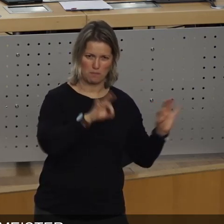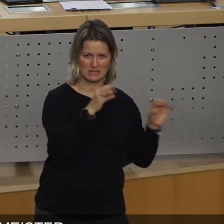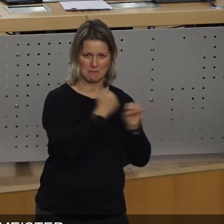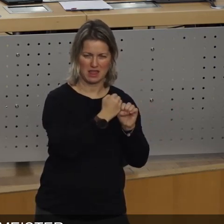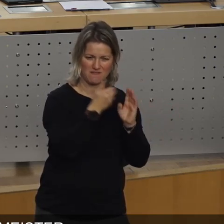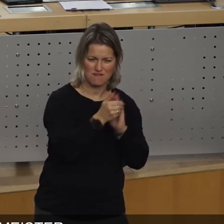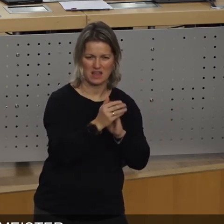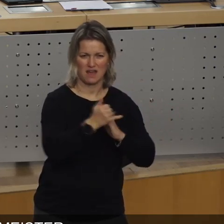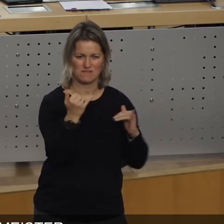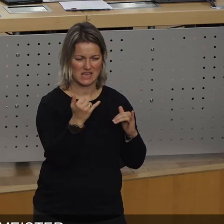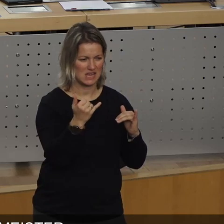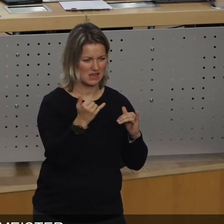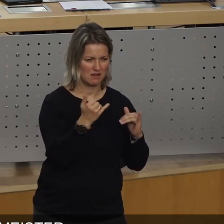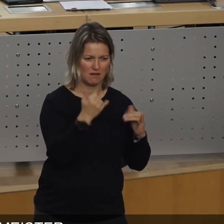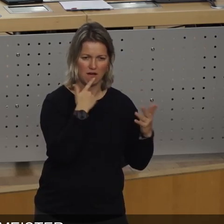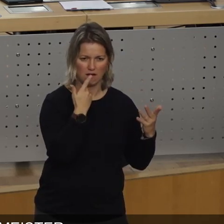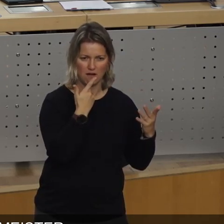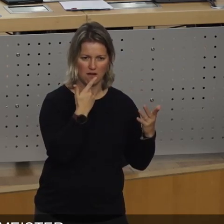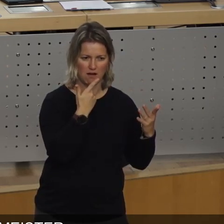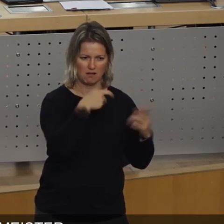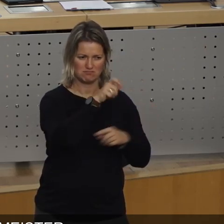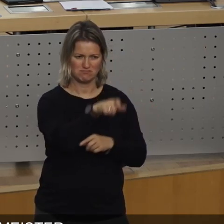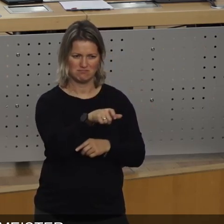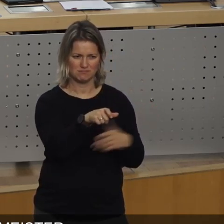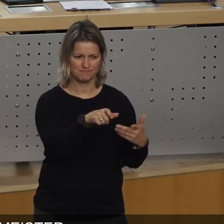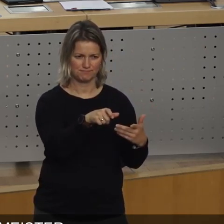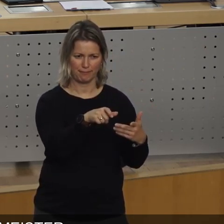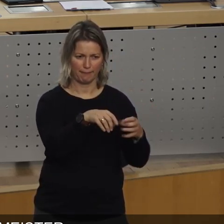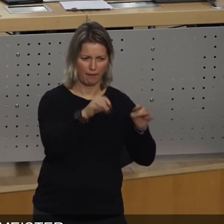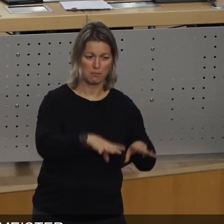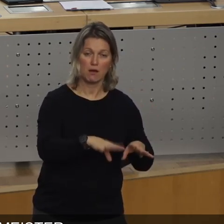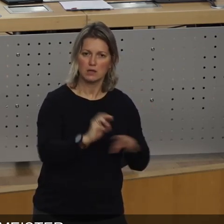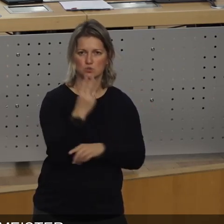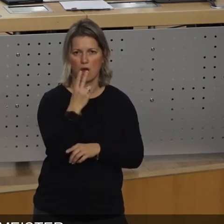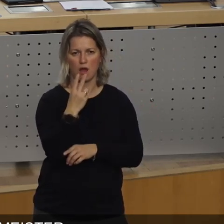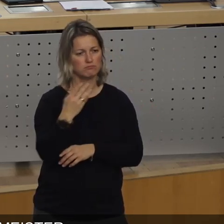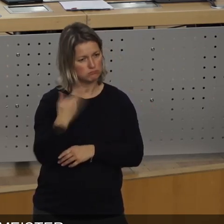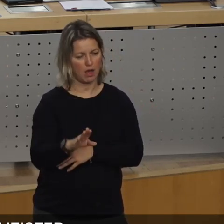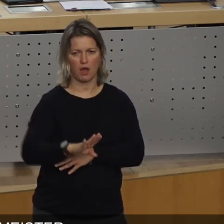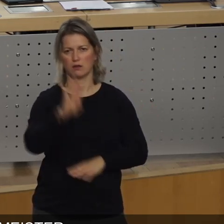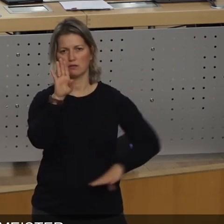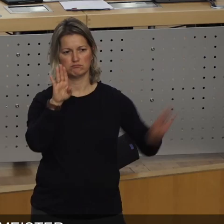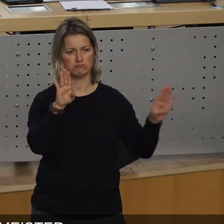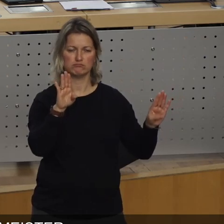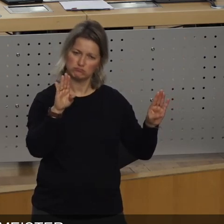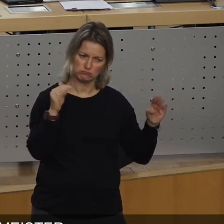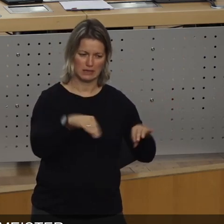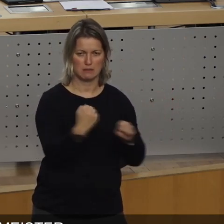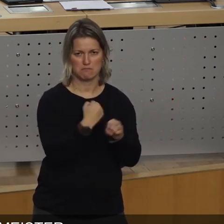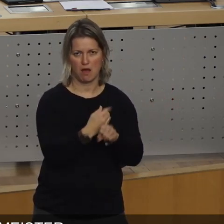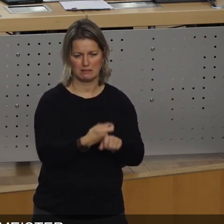Team entsprechend verstärken. Da haben sich zwei hineingeworfen, haben sich wirklich mit voller Kraft engagiert